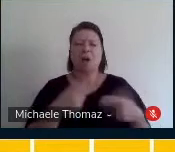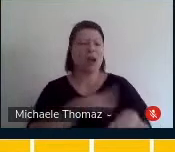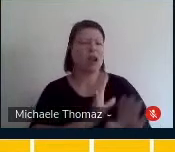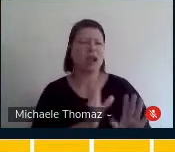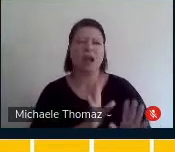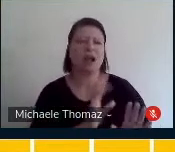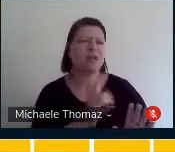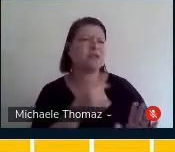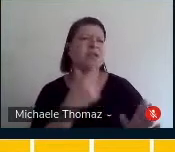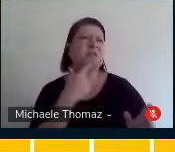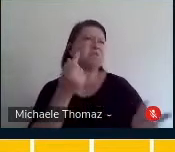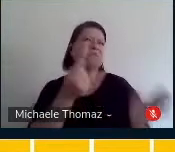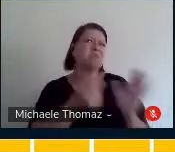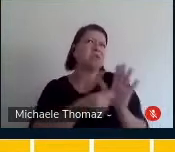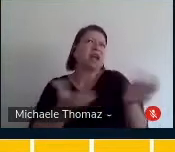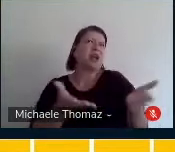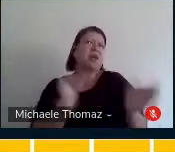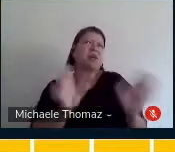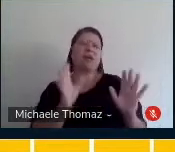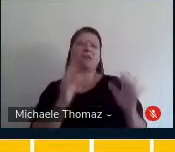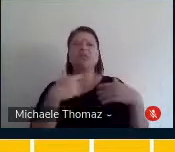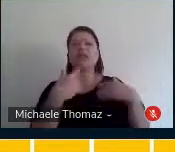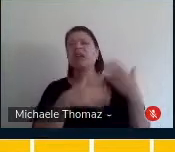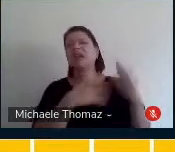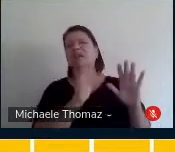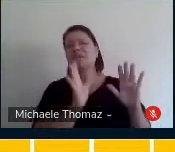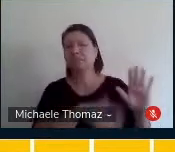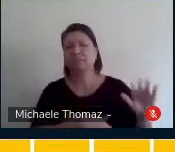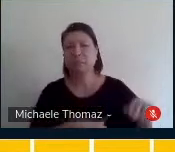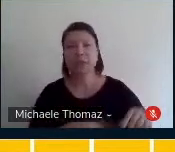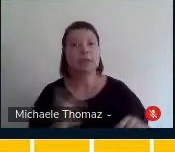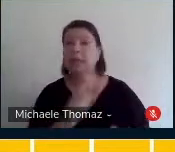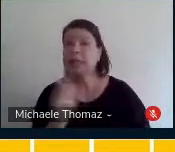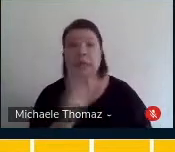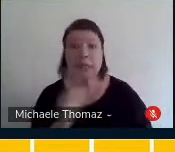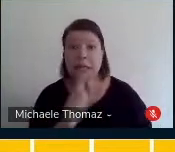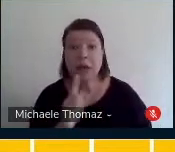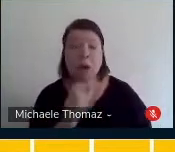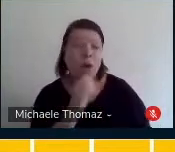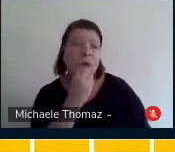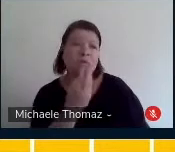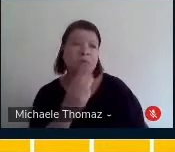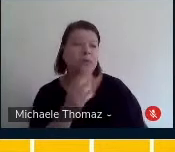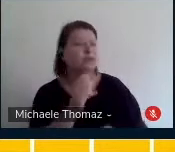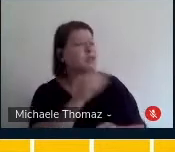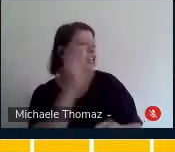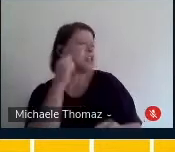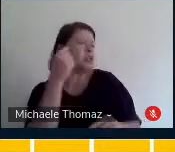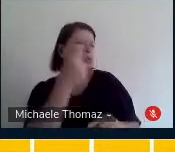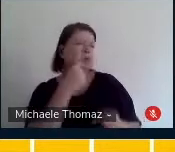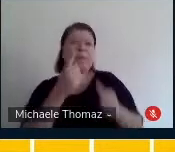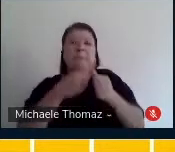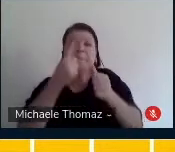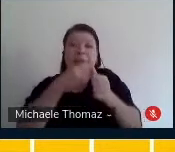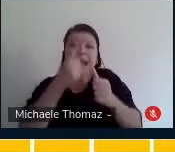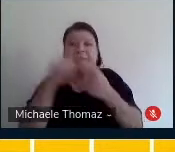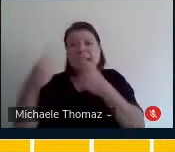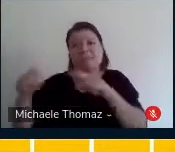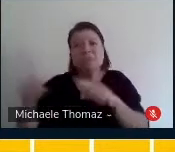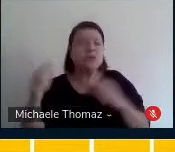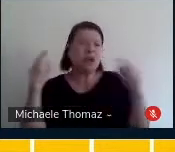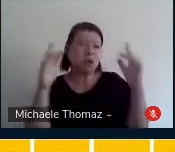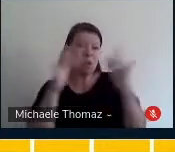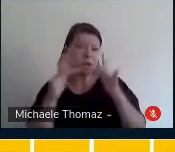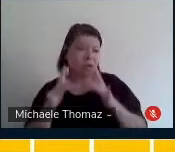vem ao caso. Ou então, desde a primeira experiência, ter falado, Paula, você é surda, isso aqui é música, isso é som,